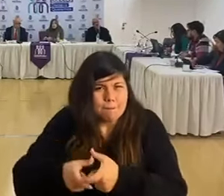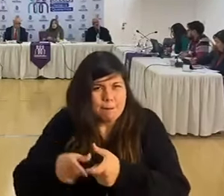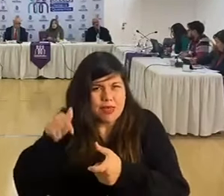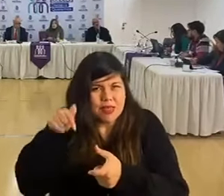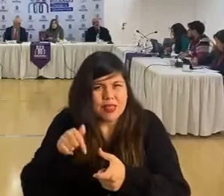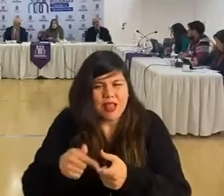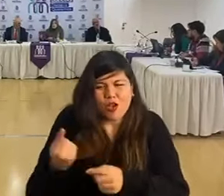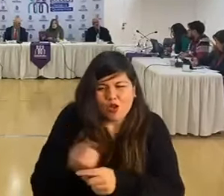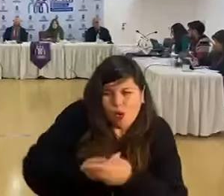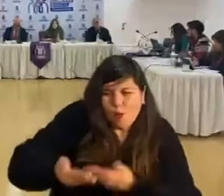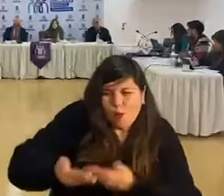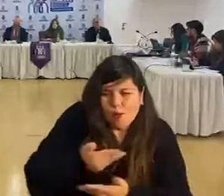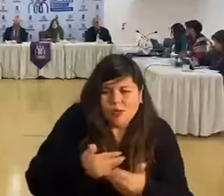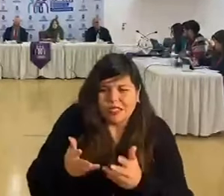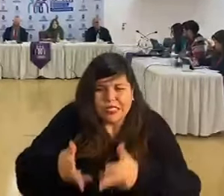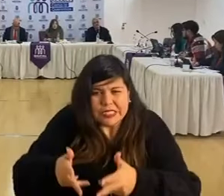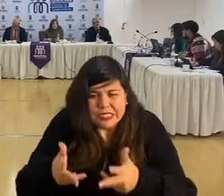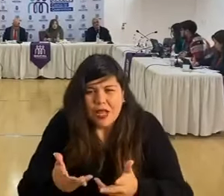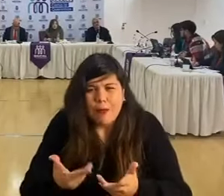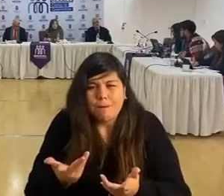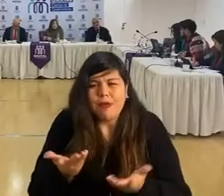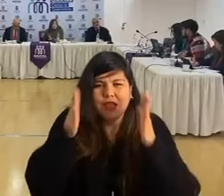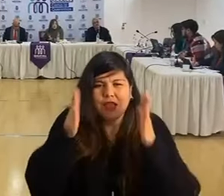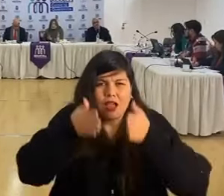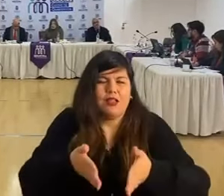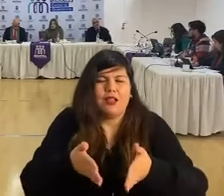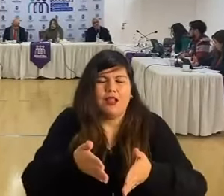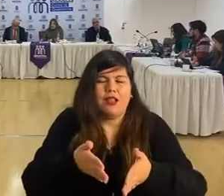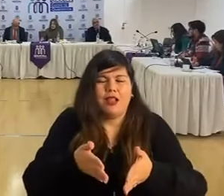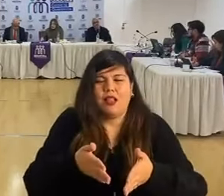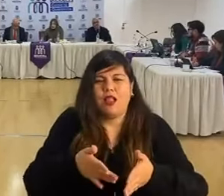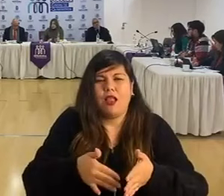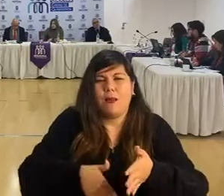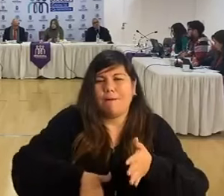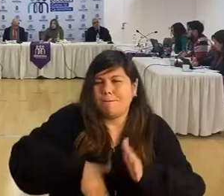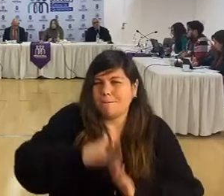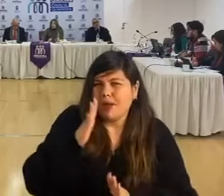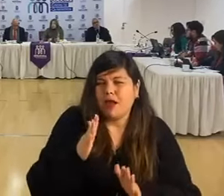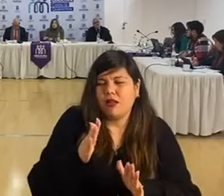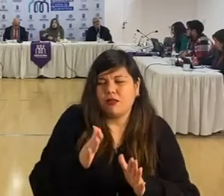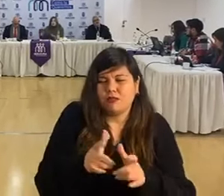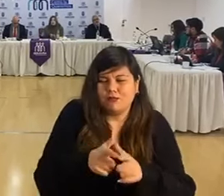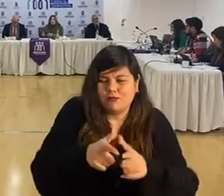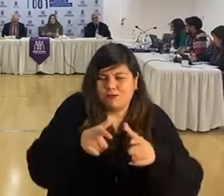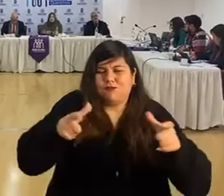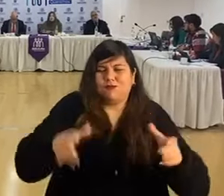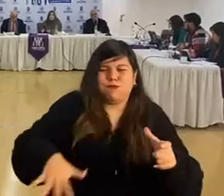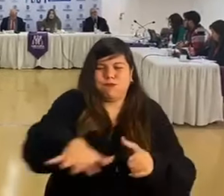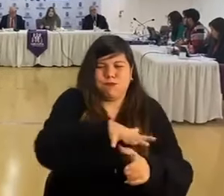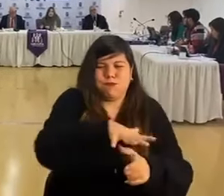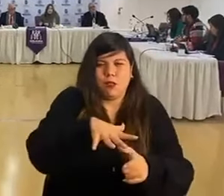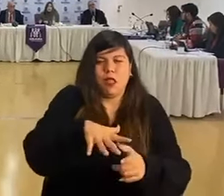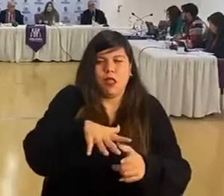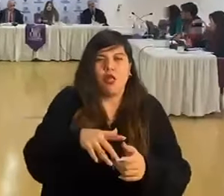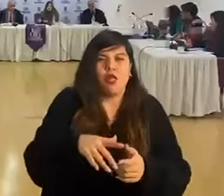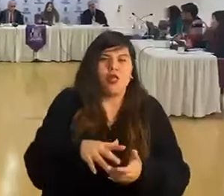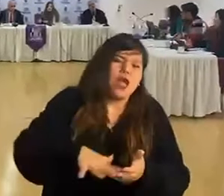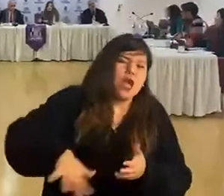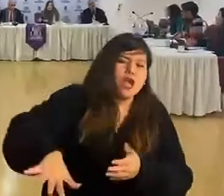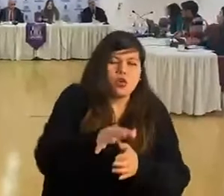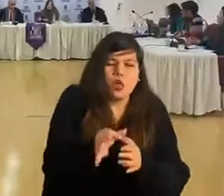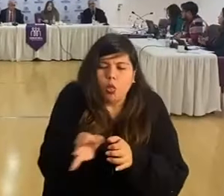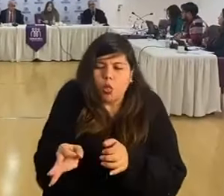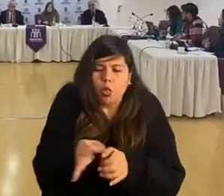cosa que vayan abarcando los más grandes sectores de todas las